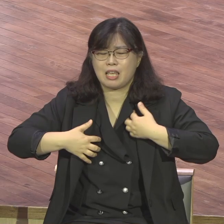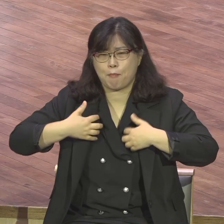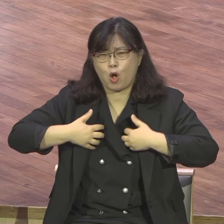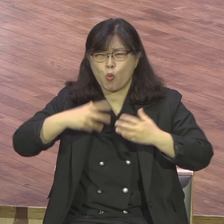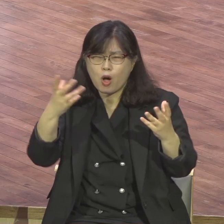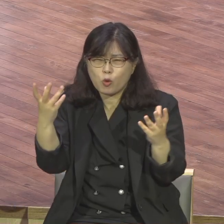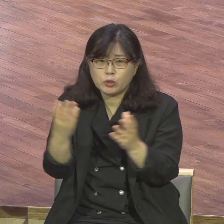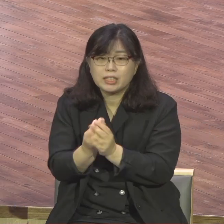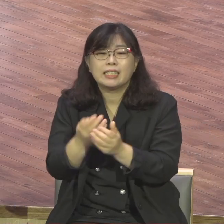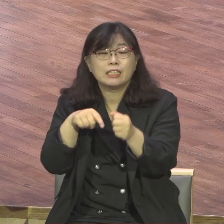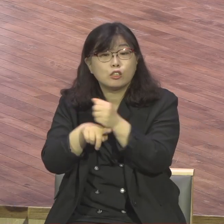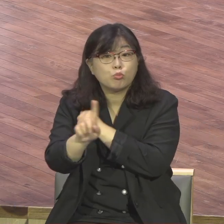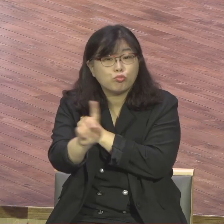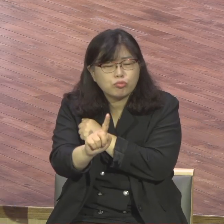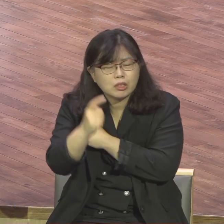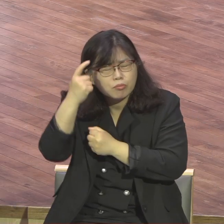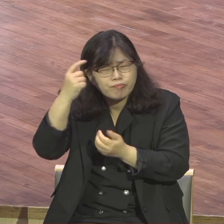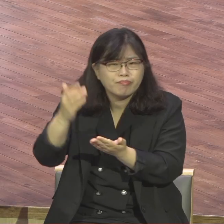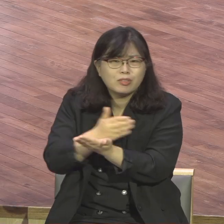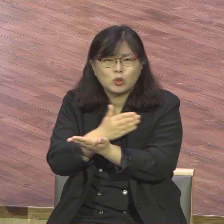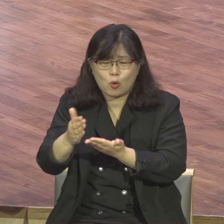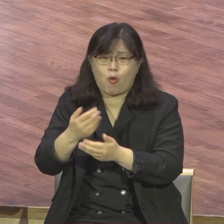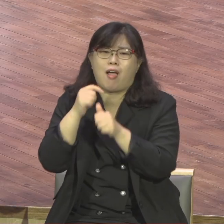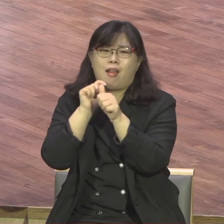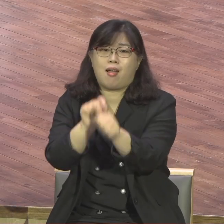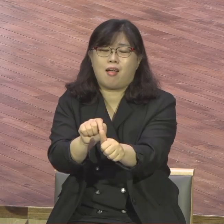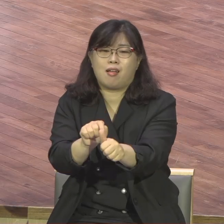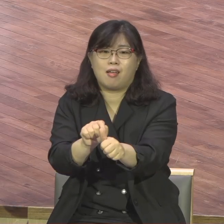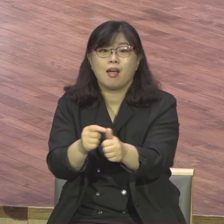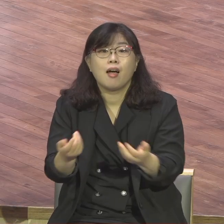온전한 뜻이 무엇인지 분별하도록 하라 아멘